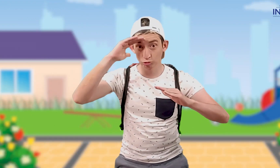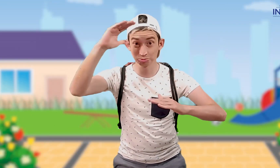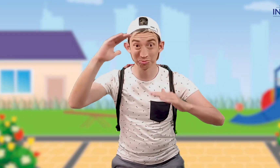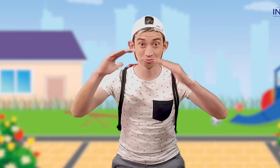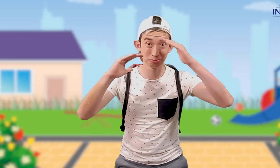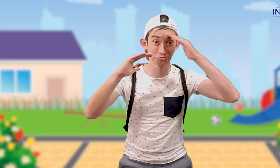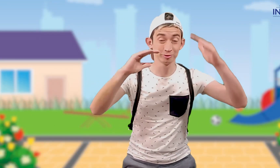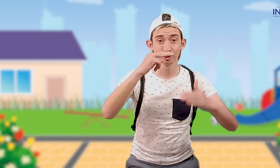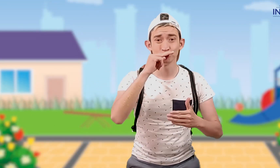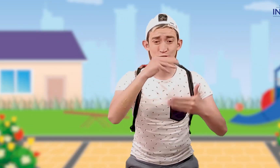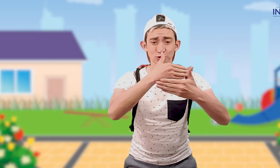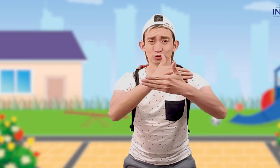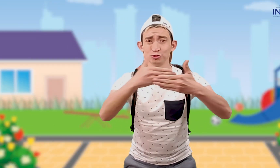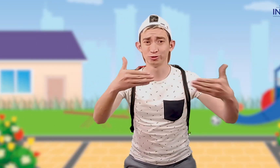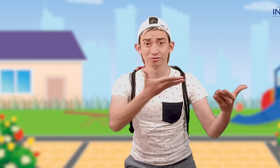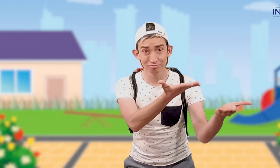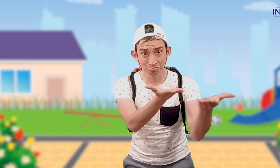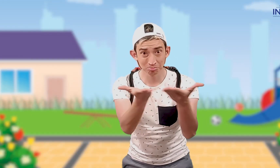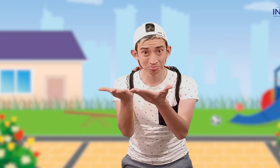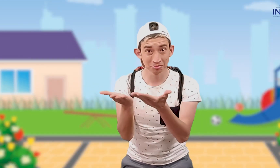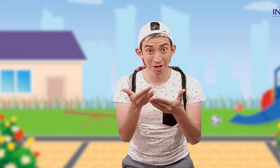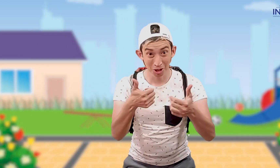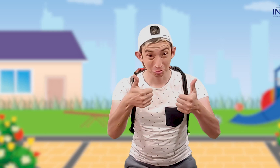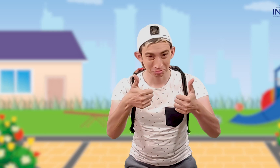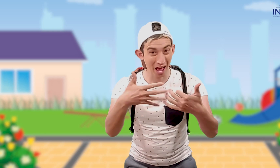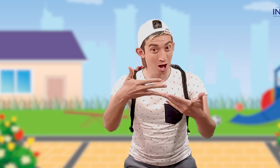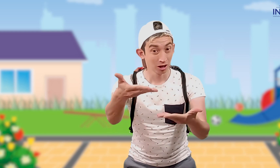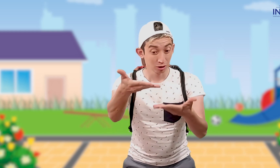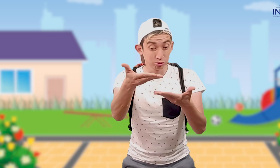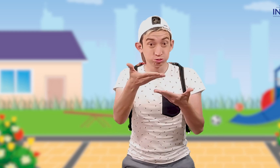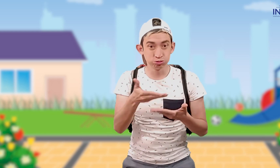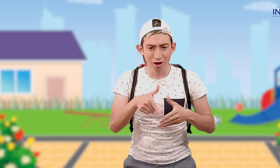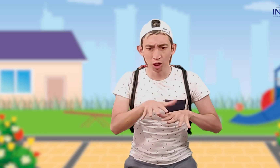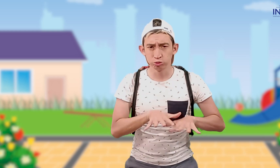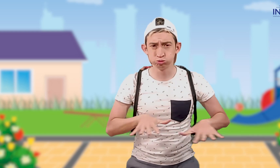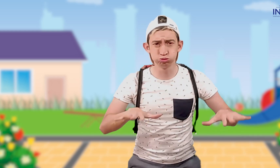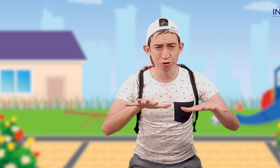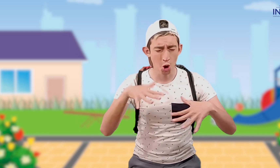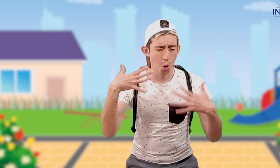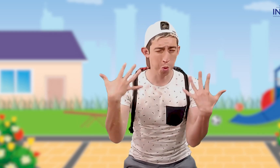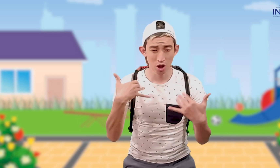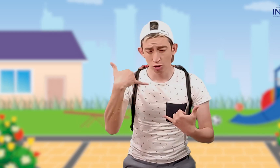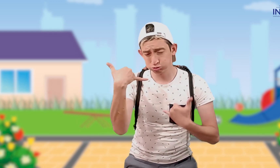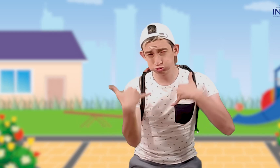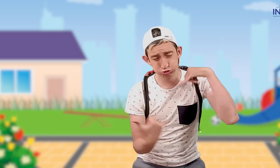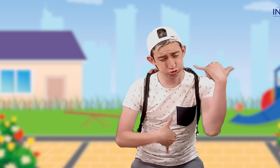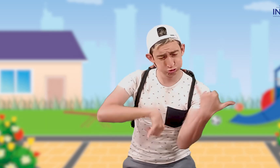¡Hola! ¡Hola niños! ¿Cómo están? Bienvenidos a este espacio donde jugaremos y